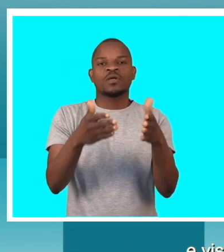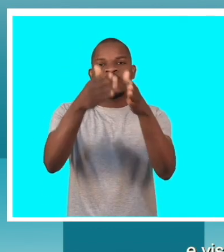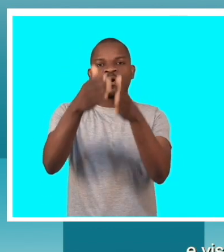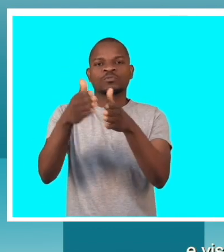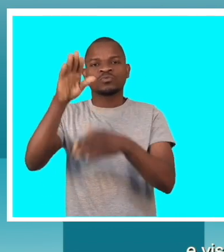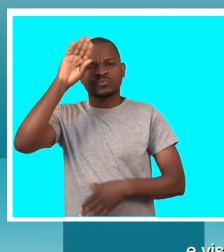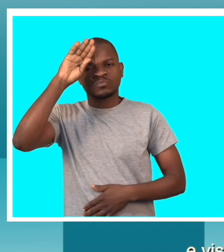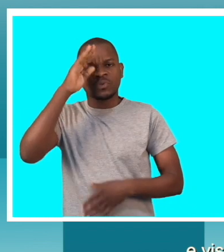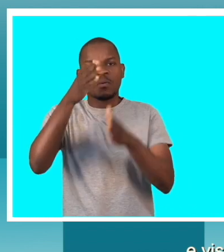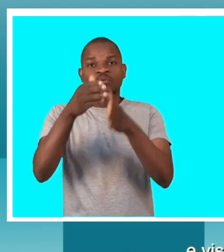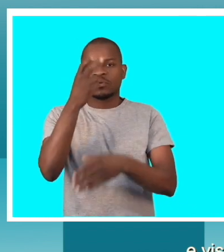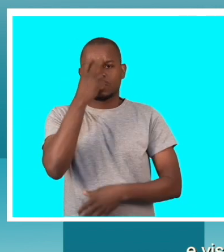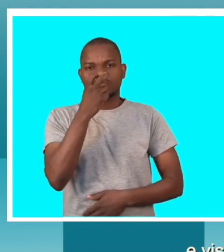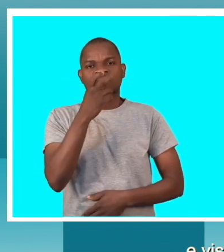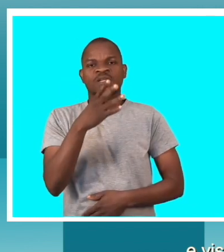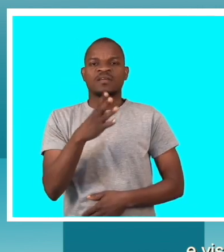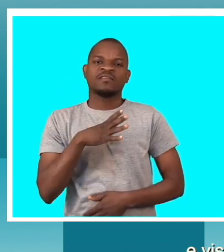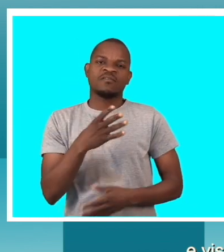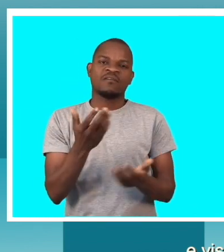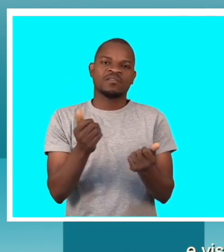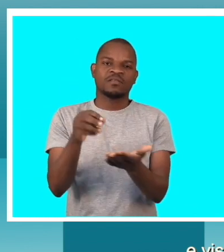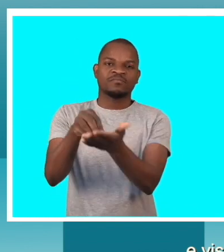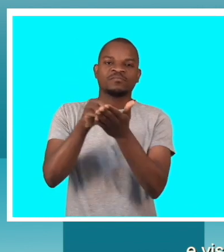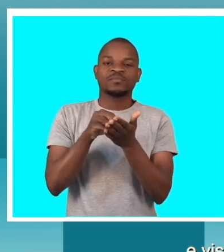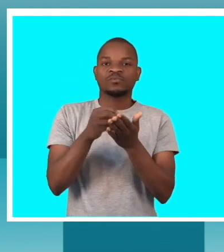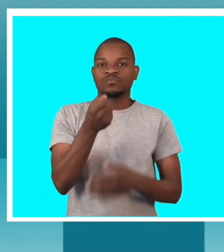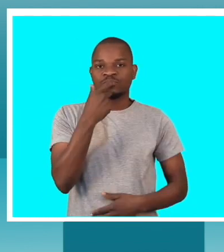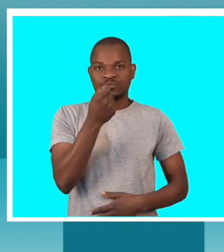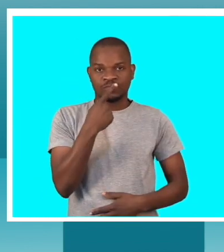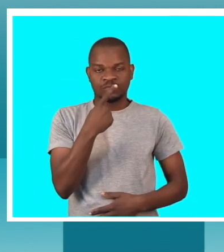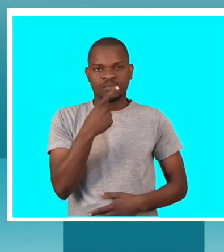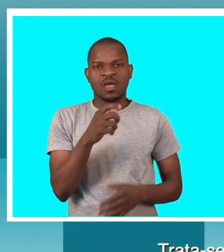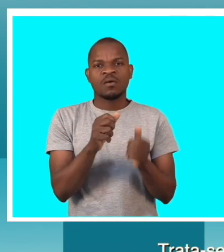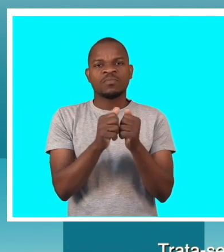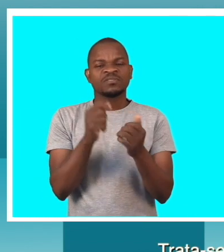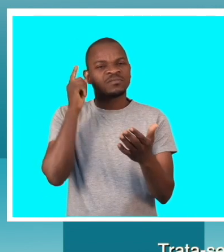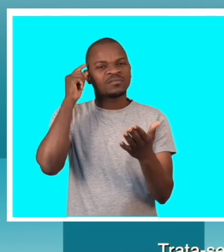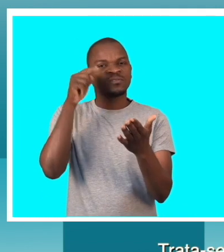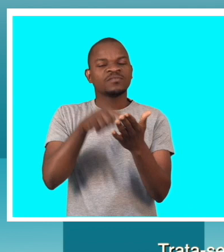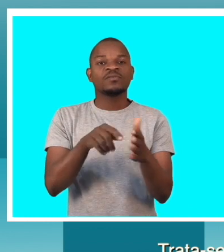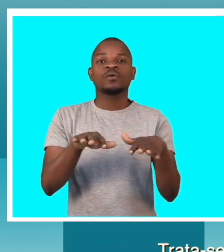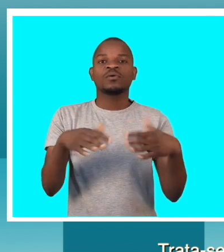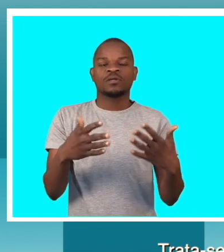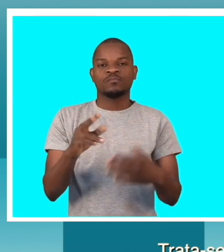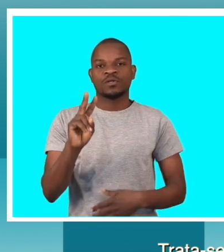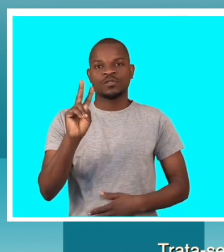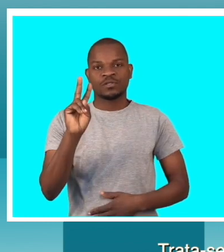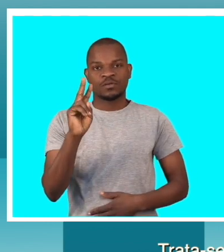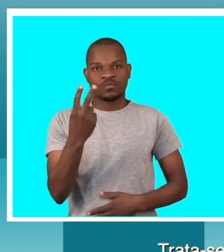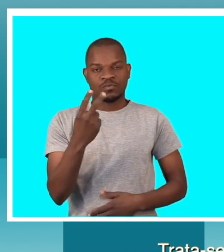tenham facilidade no acesso a medicamentos. Esta trata-se de uma segunda fase, porque a primeira